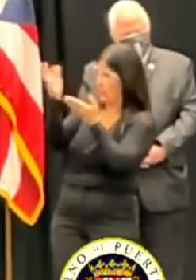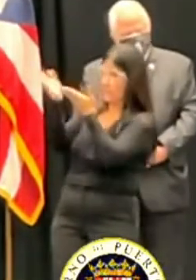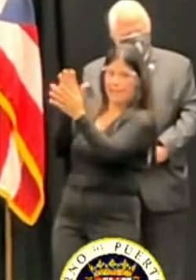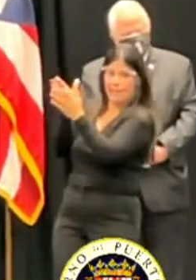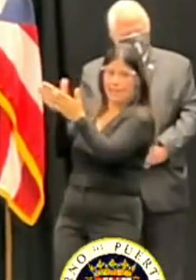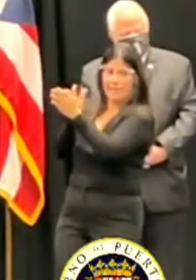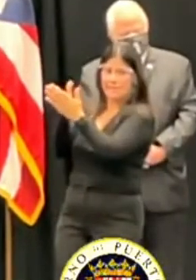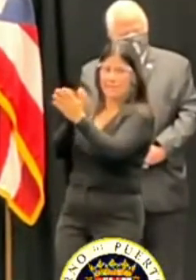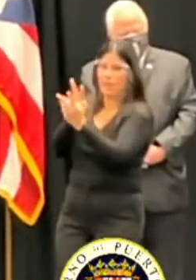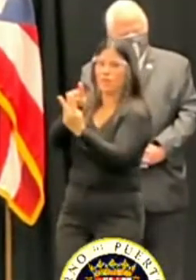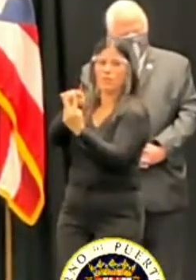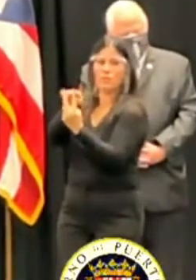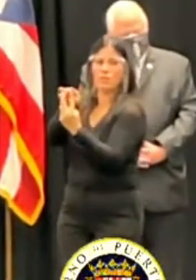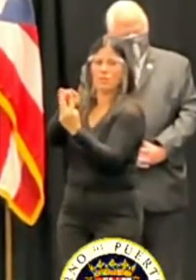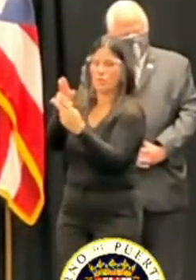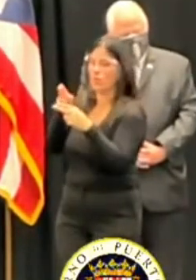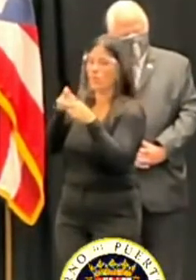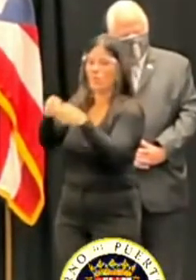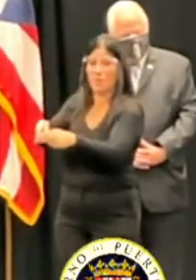¿Usted dice en la mañana de hoy?